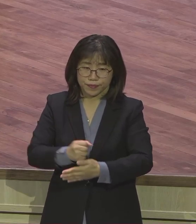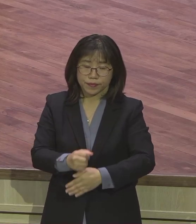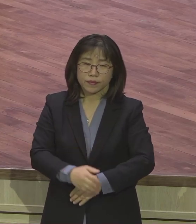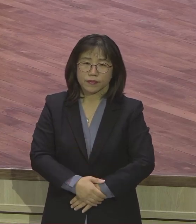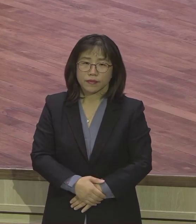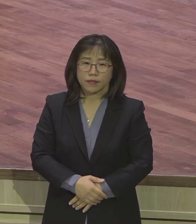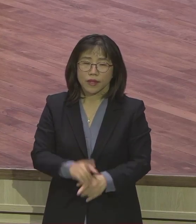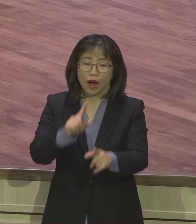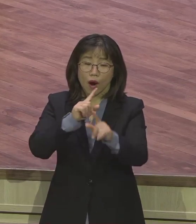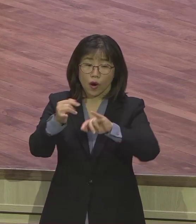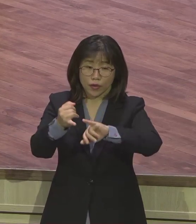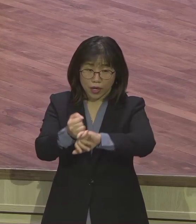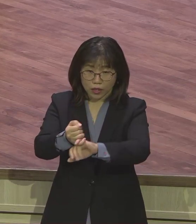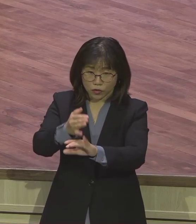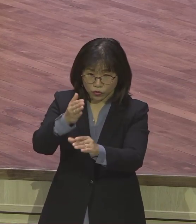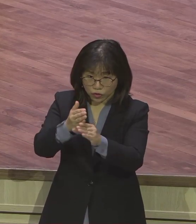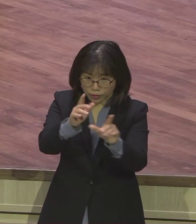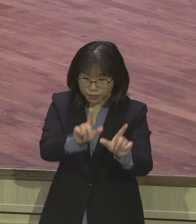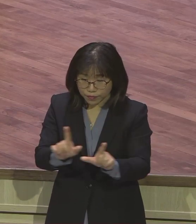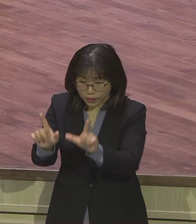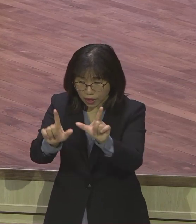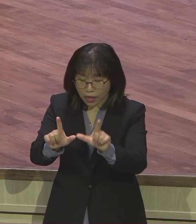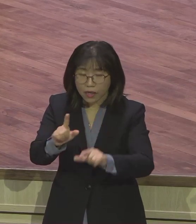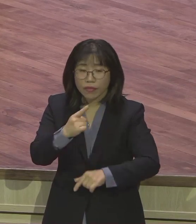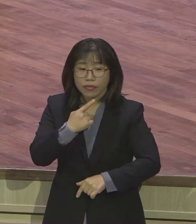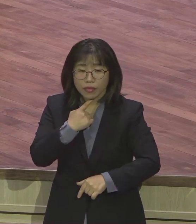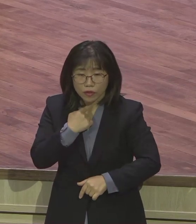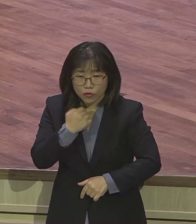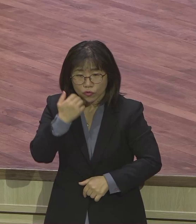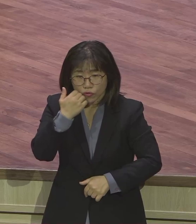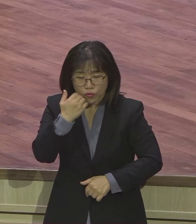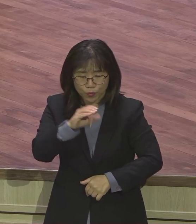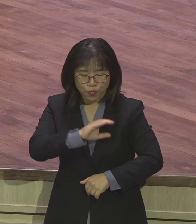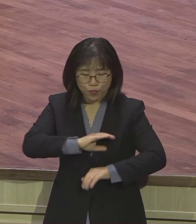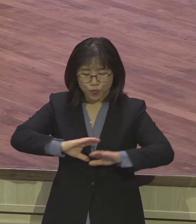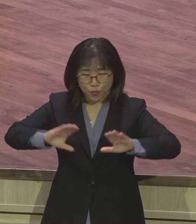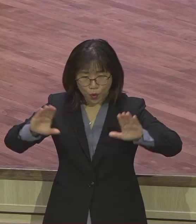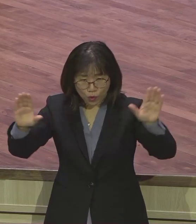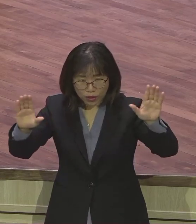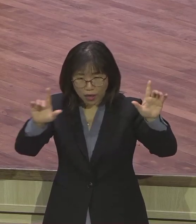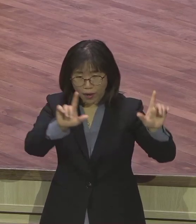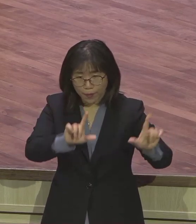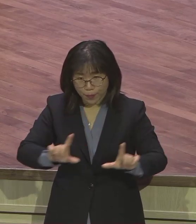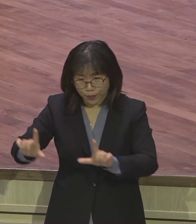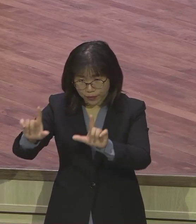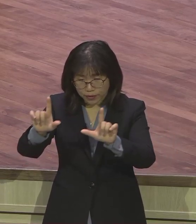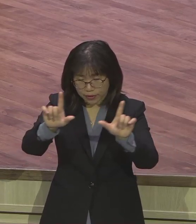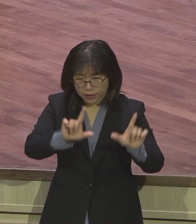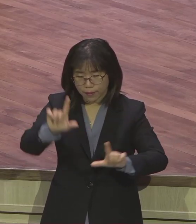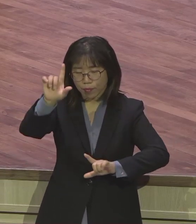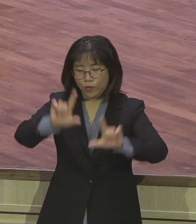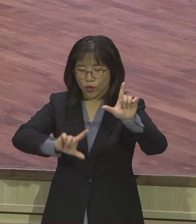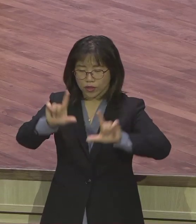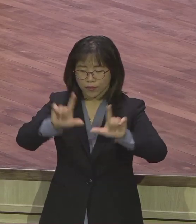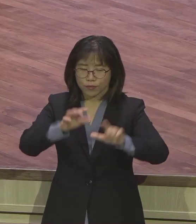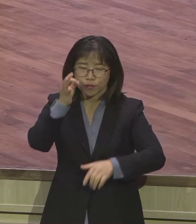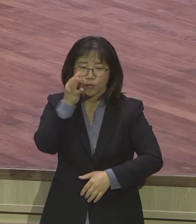중심의 삶을 살았던 모세에 대해서 아주 사실적으로 그렇게 묘사를 하고 있는데 신명기